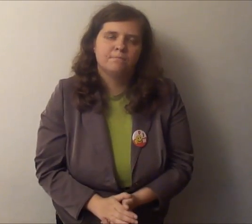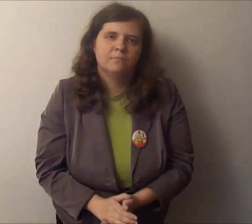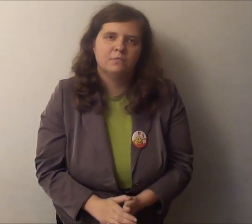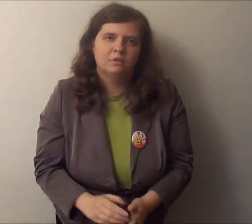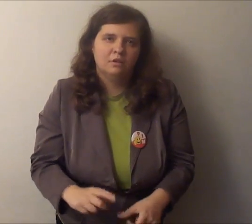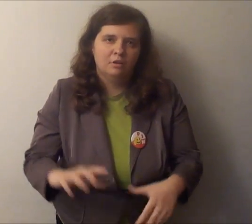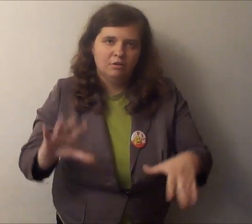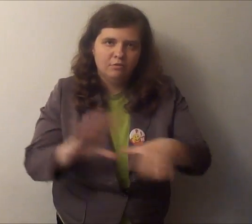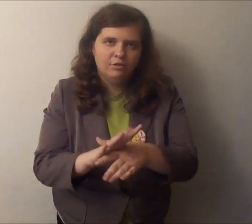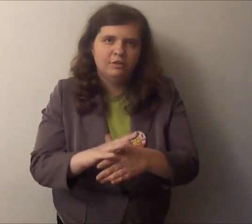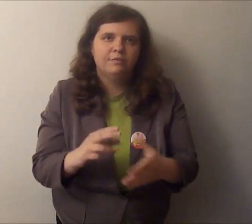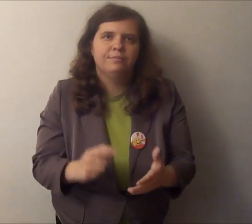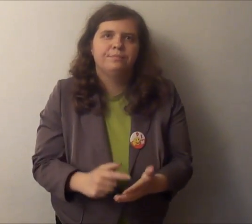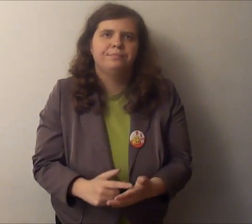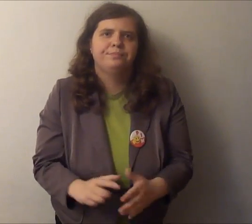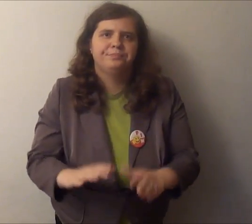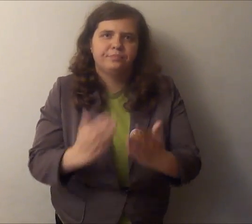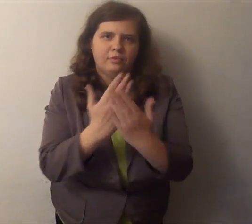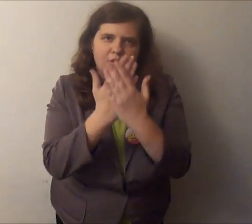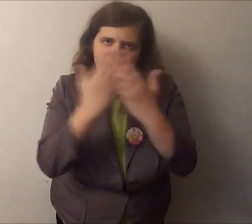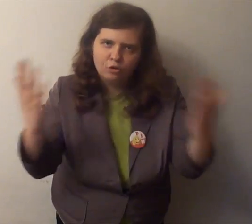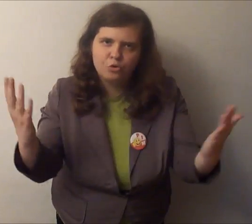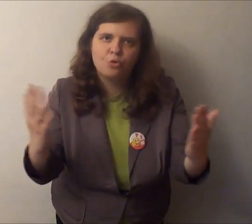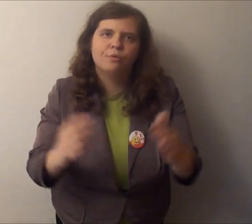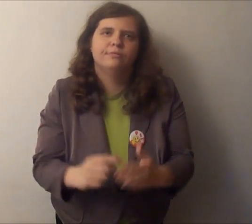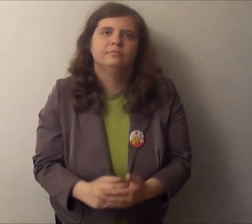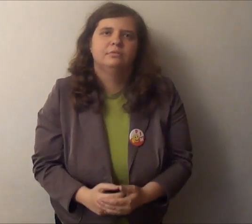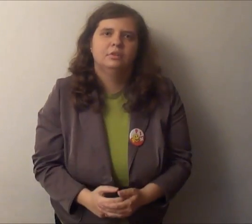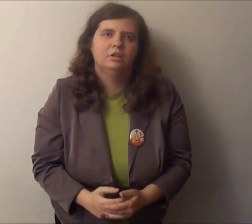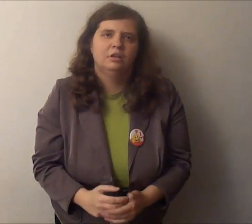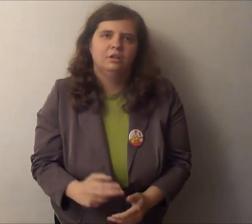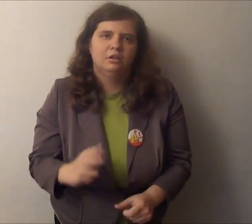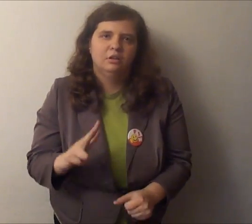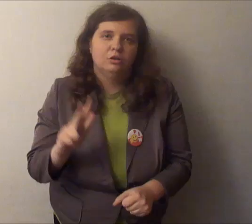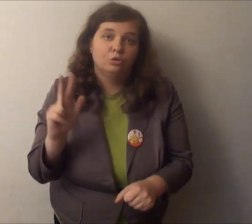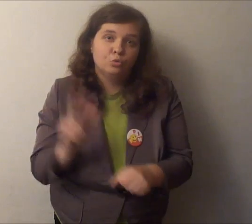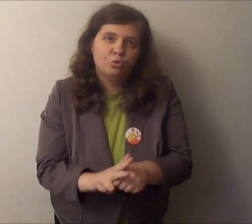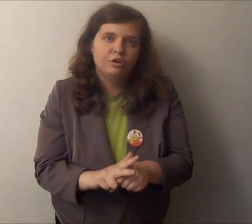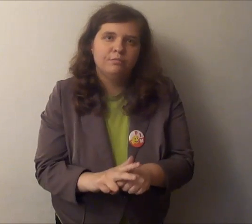W dniu, którym